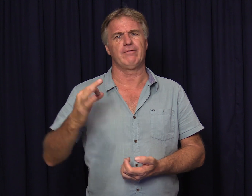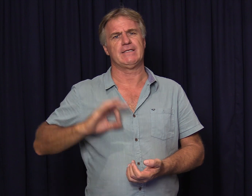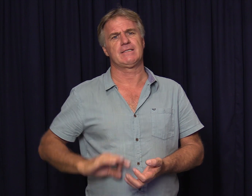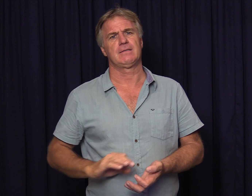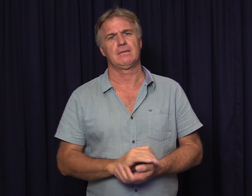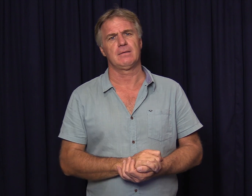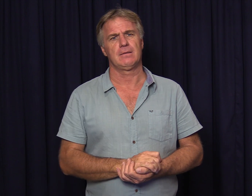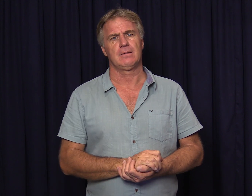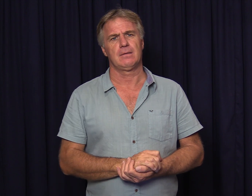wens